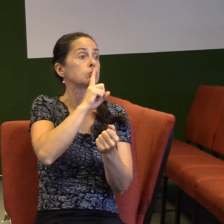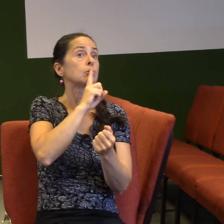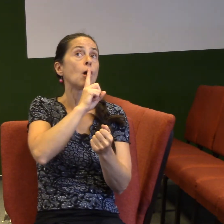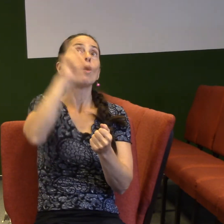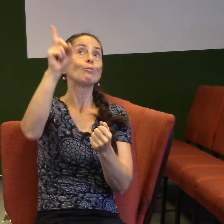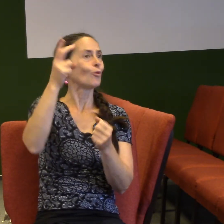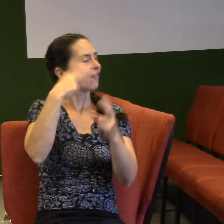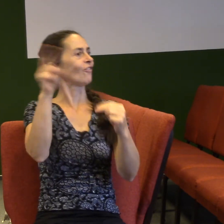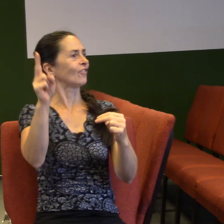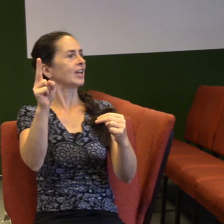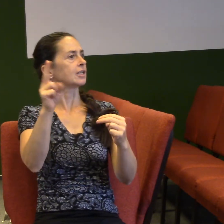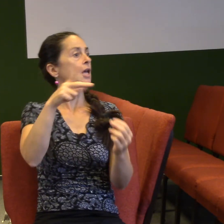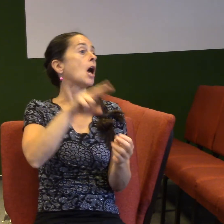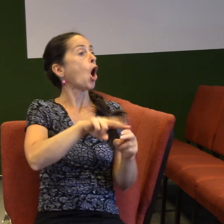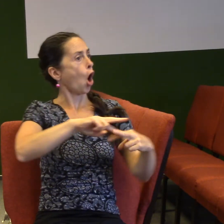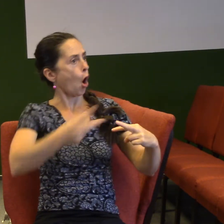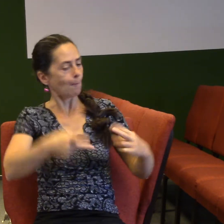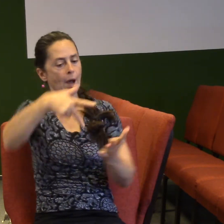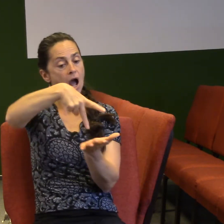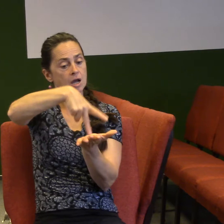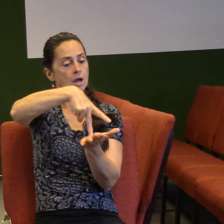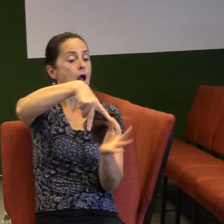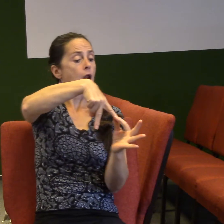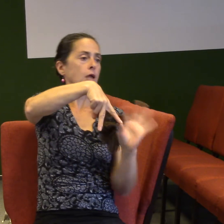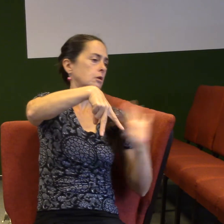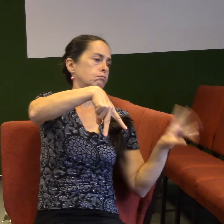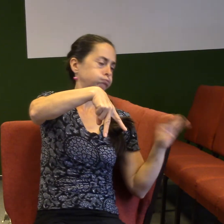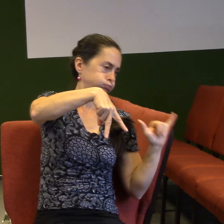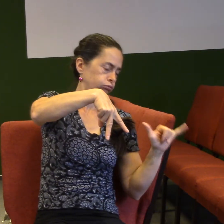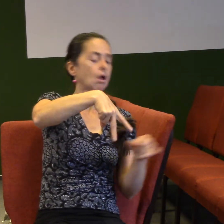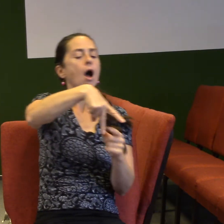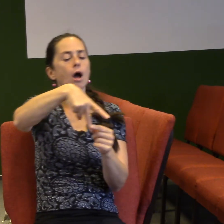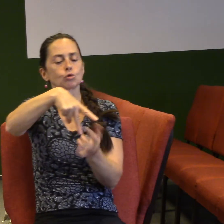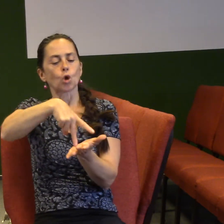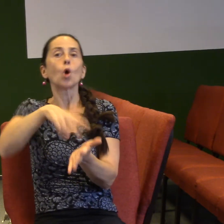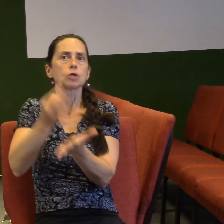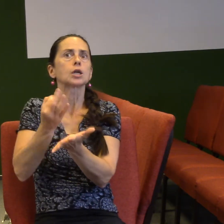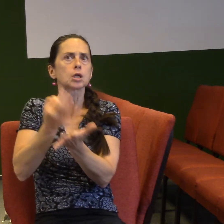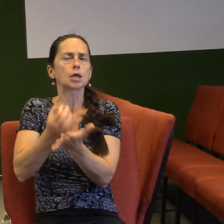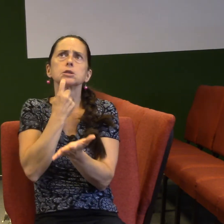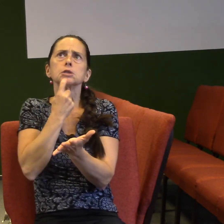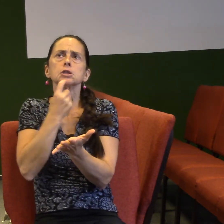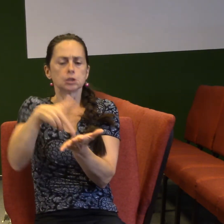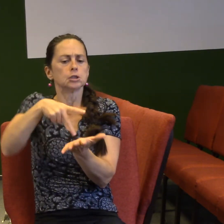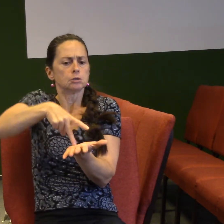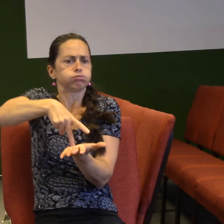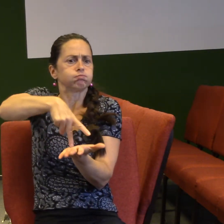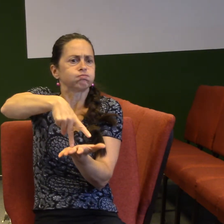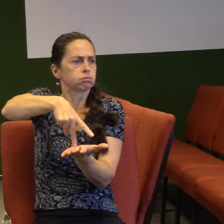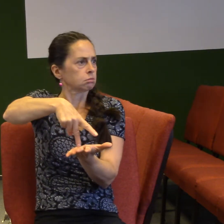dary, na boží moc a bude to bez té lásky, zase budeme kulhat. Potřebujeme mít obě, obě ty